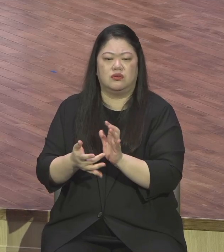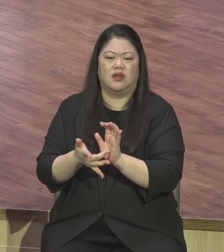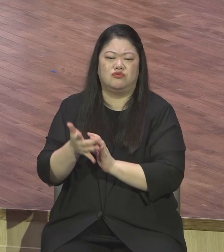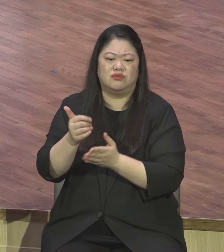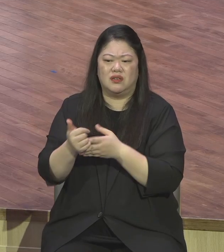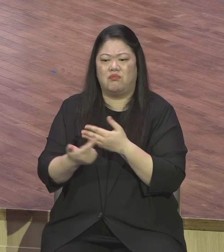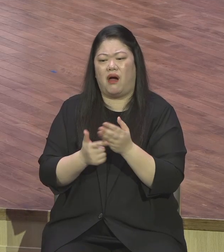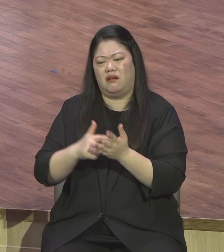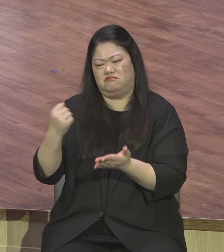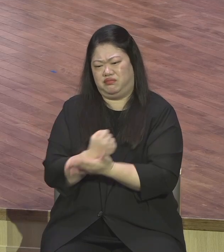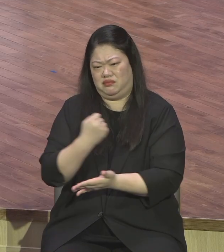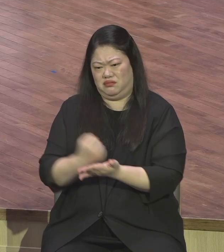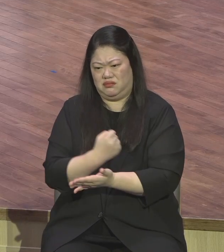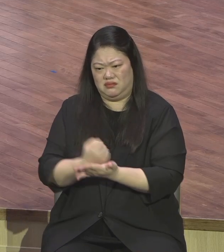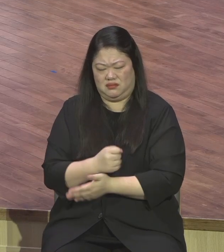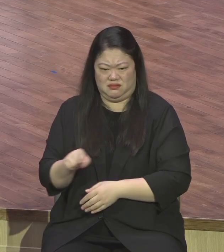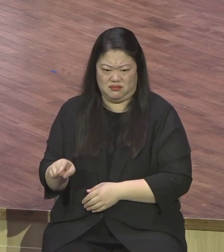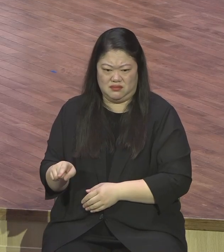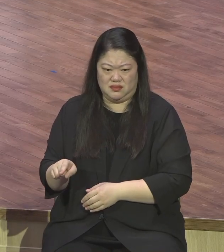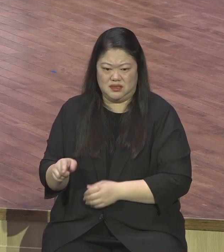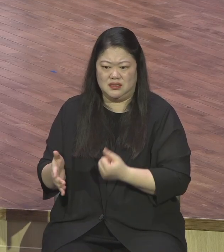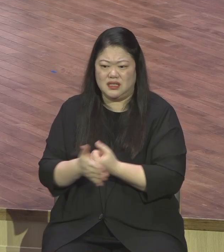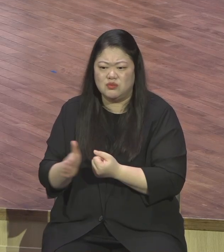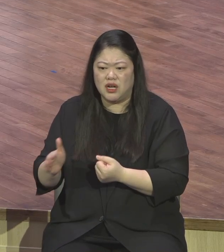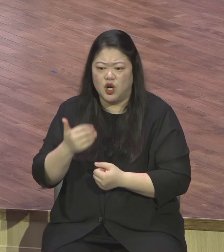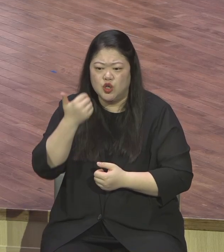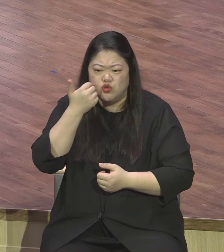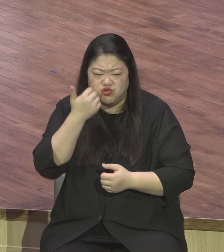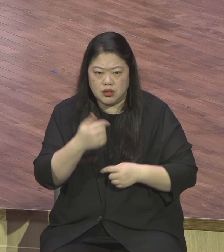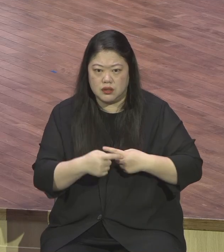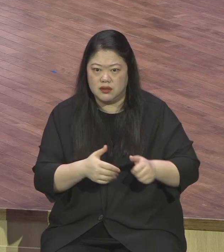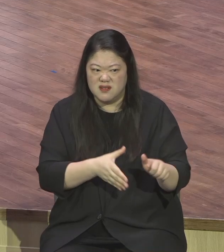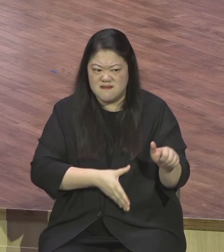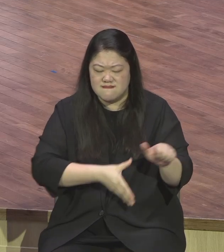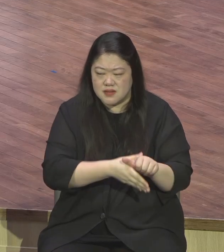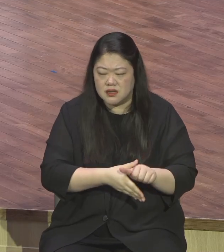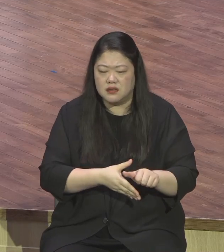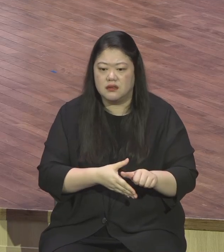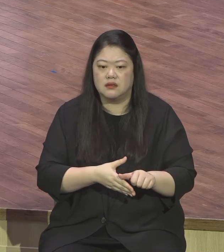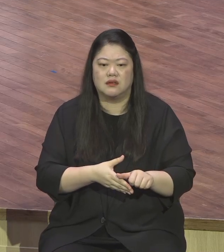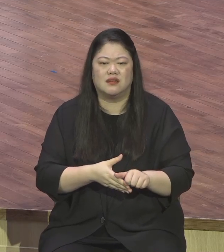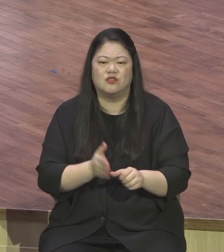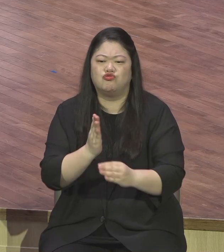되고 정말 모든 걸 감사로 편집할 수 있어야 돼요 아멘 그래야 돼요